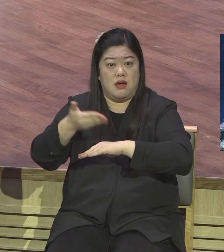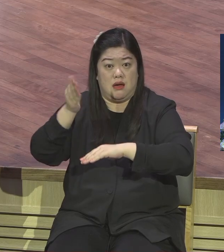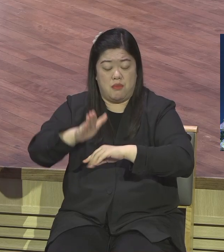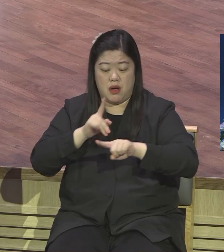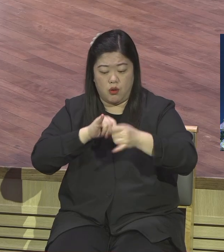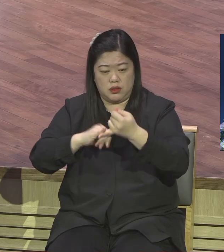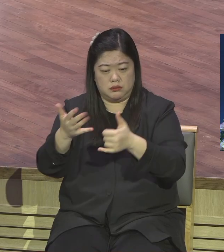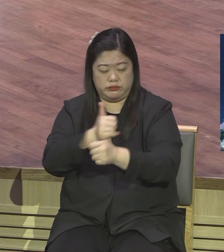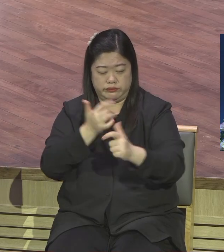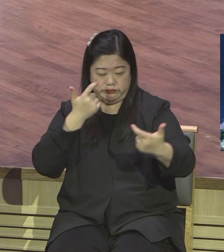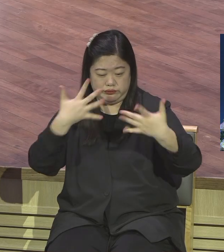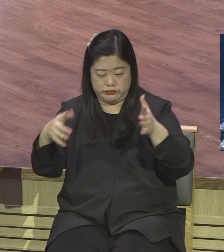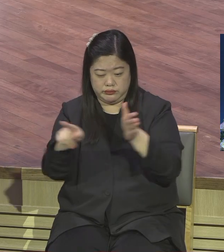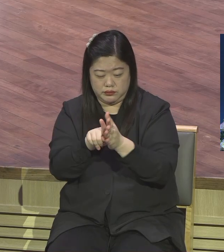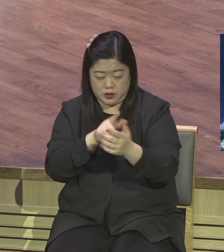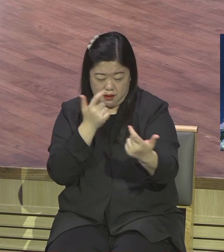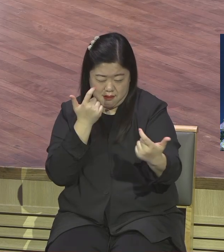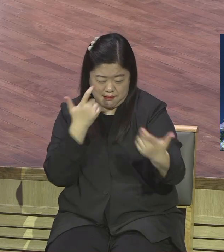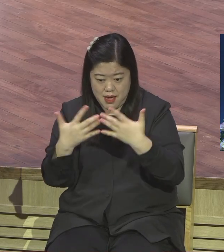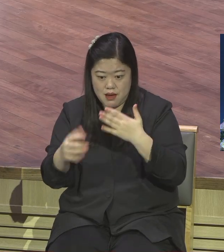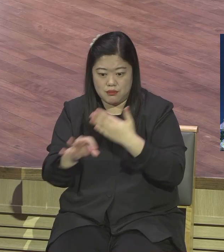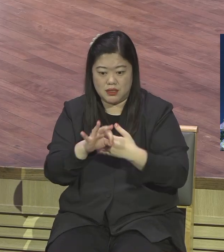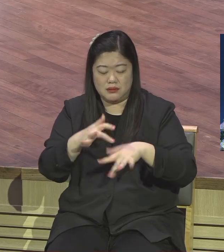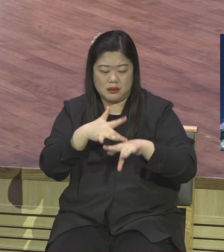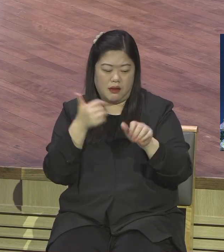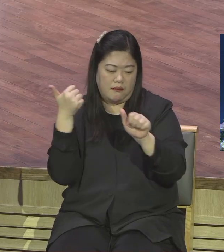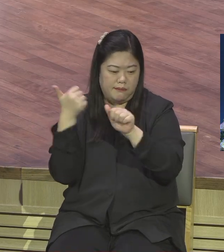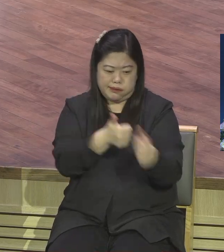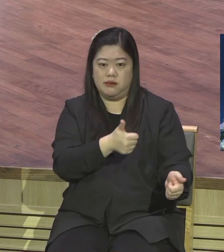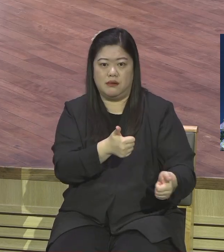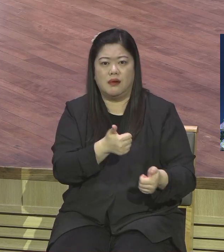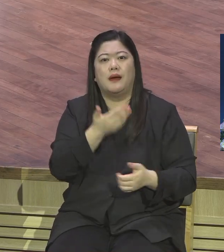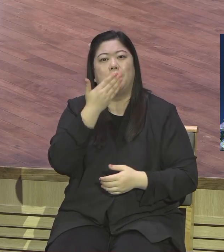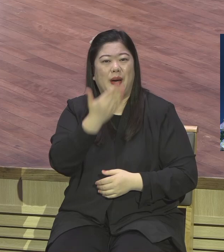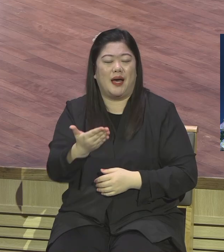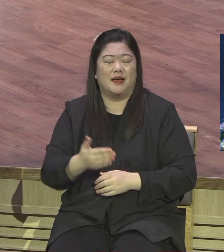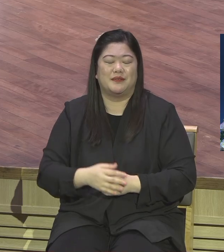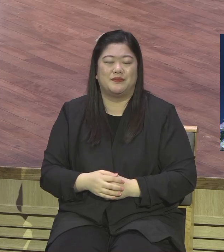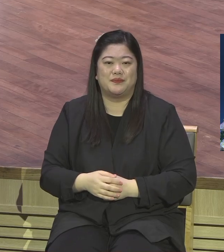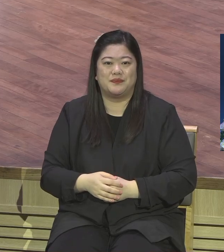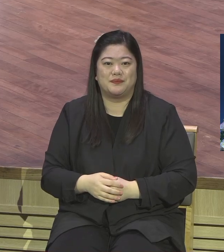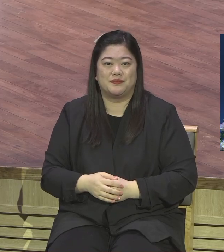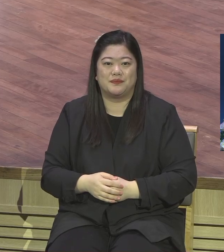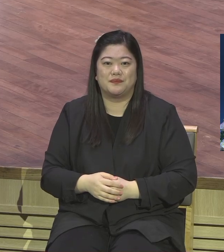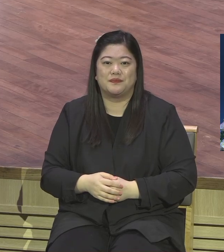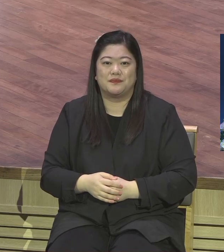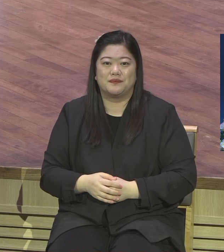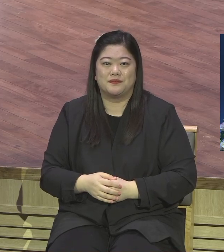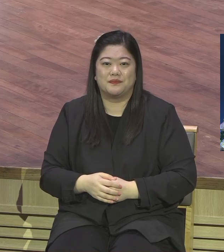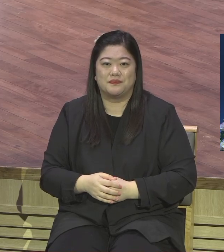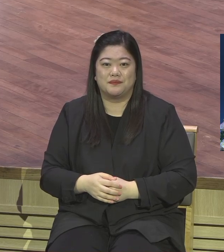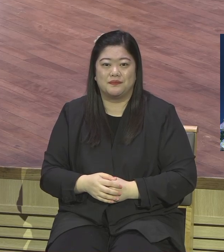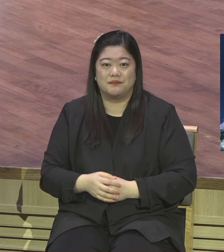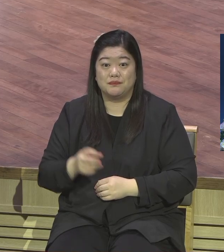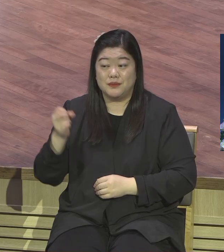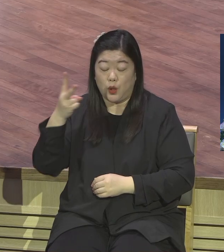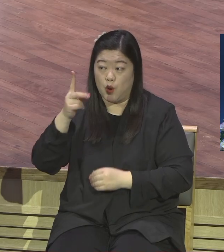발 붙일 틈이 없다 그리고 나아가서 예수님께서 천국 열쇠를 우리에게 주신다고